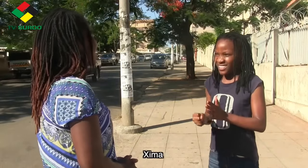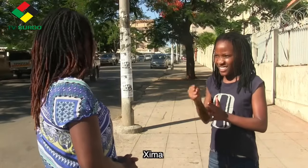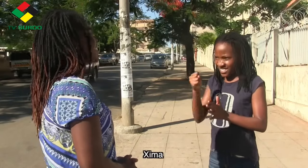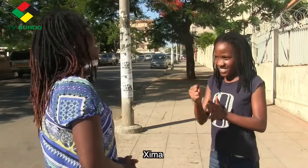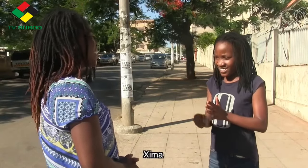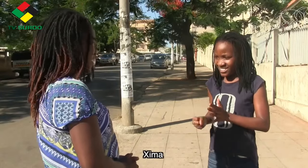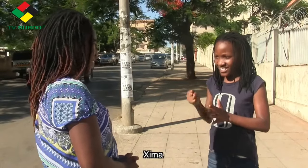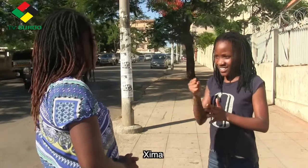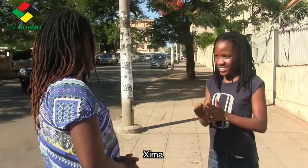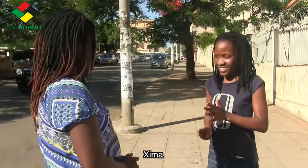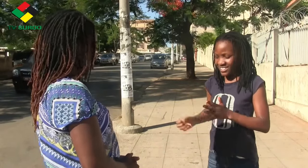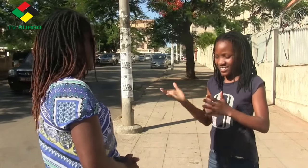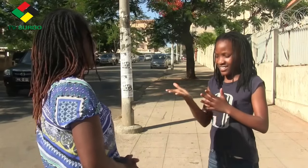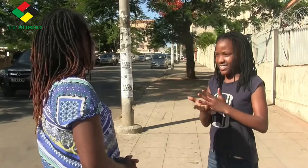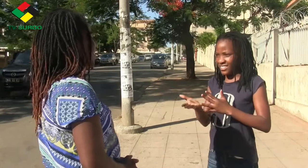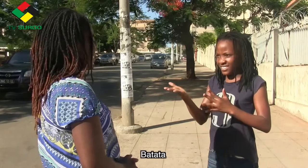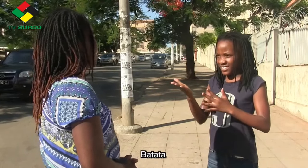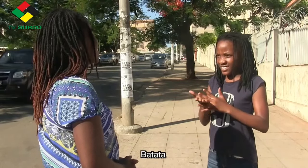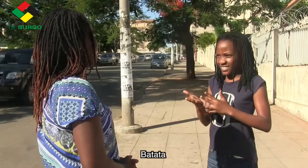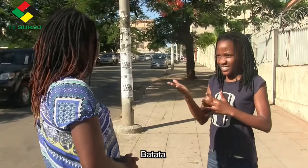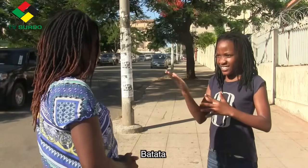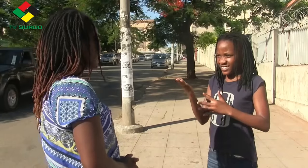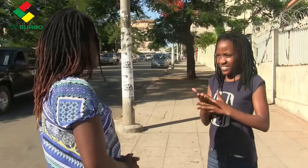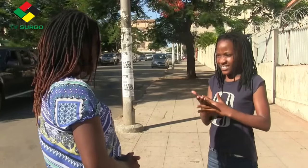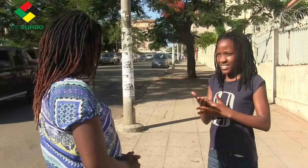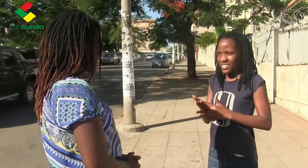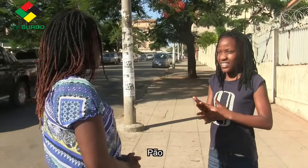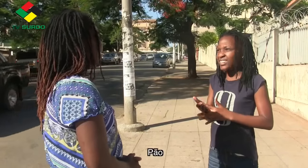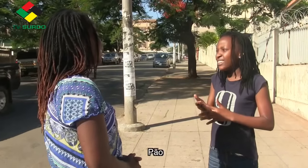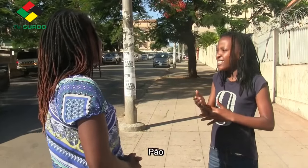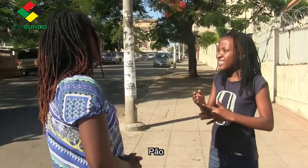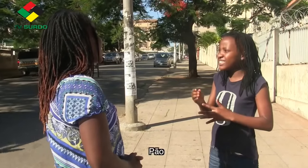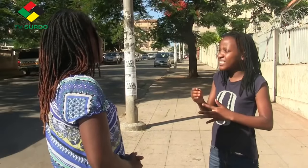Xima. Batata. Pão.